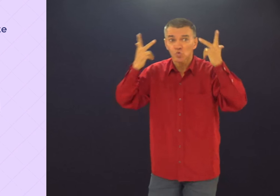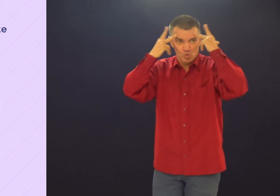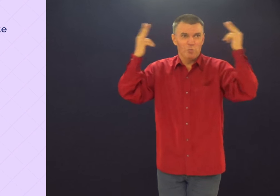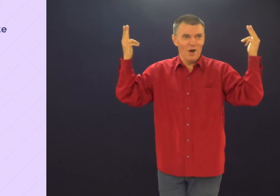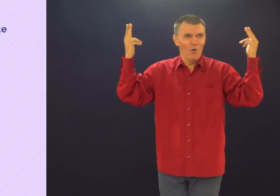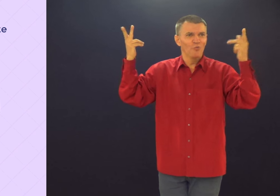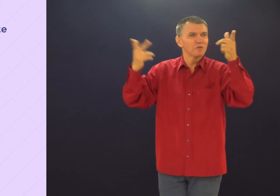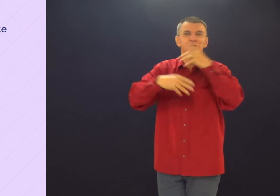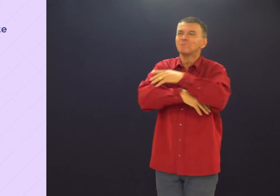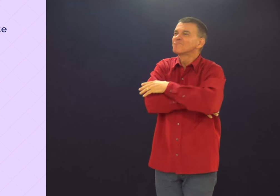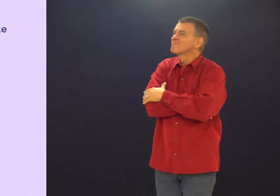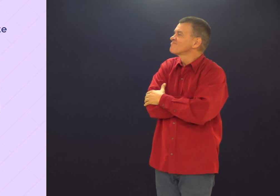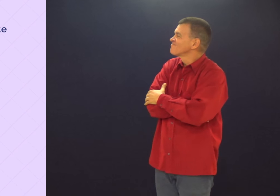vestida. É uma roupa normal.